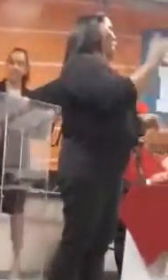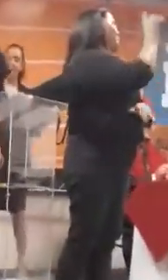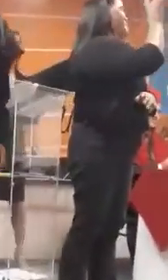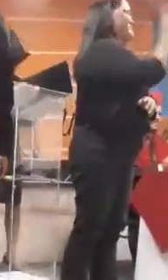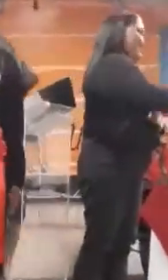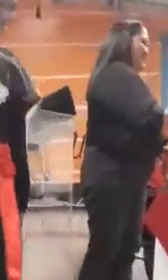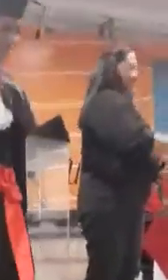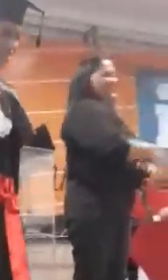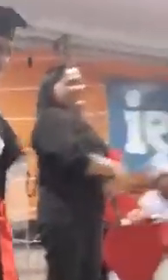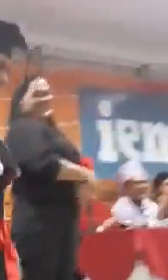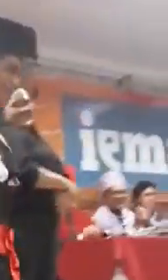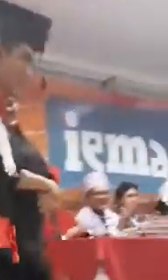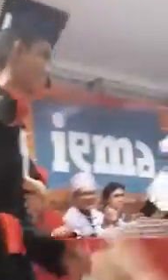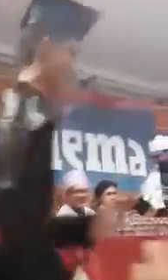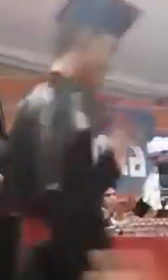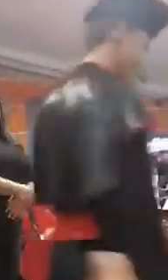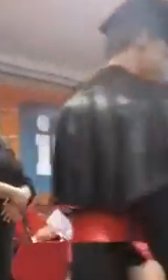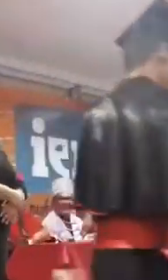Aplausos